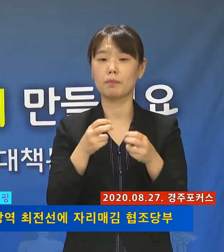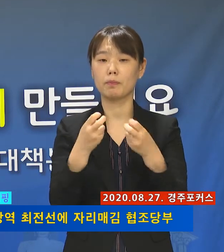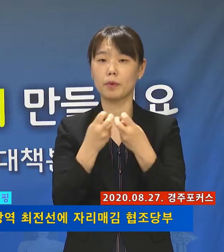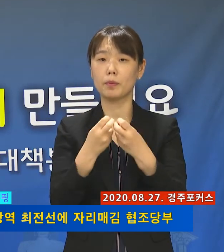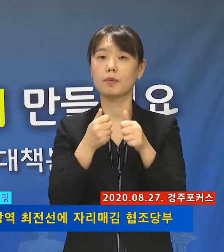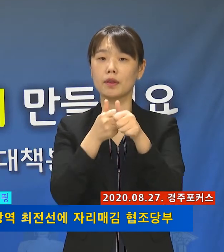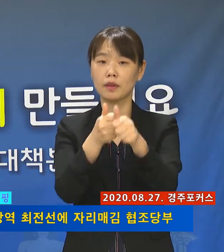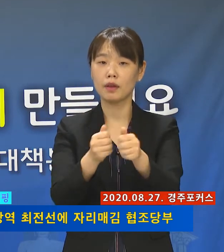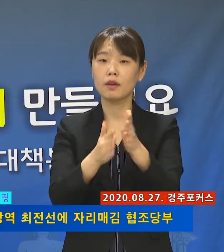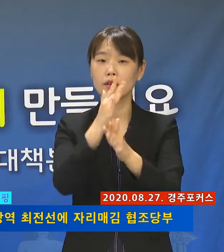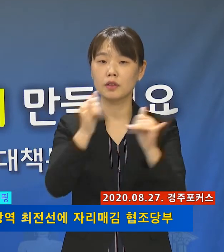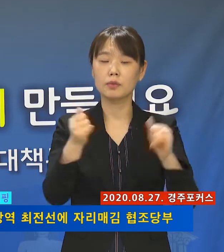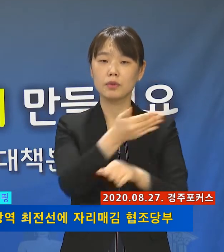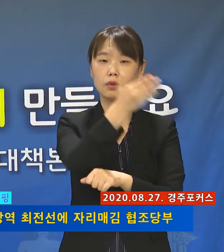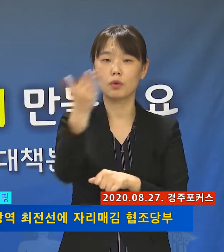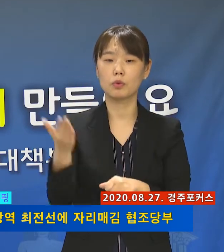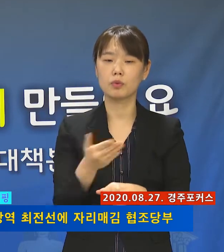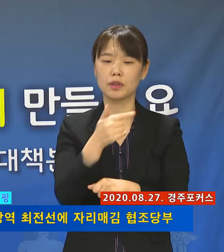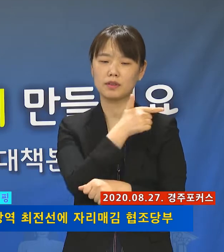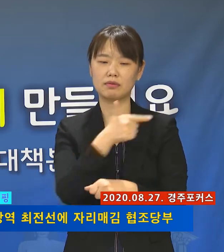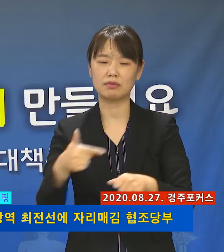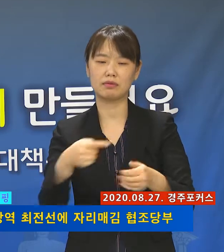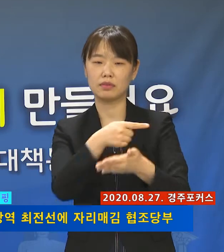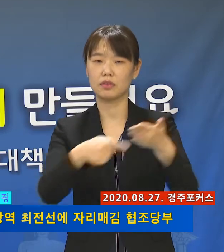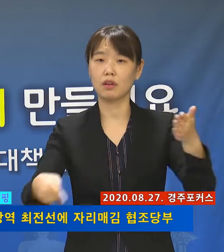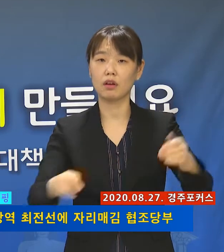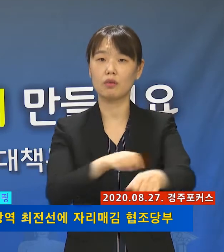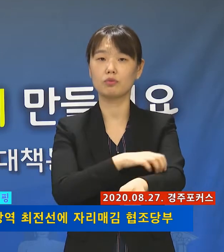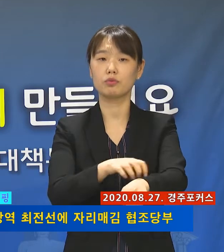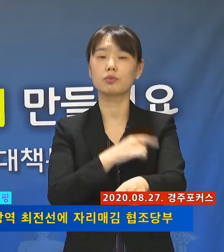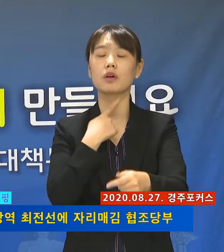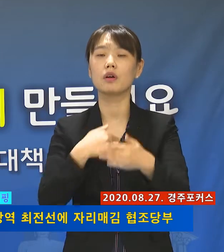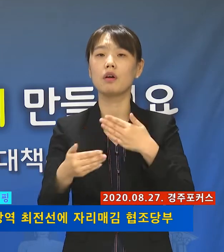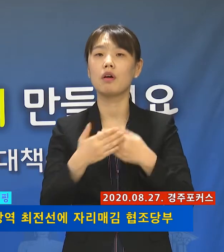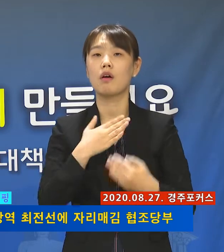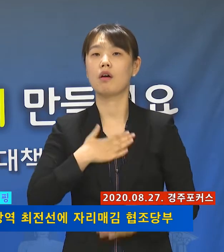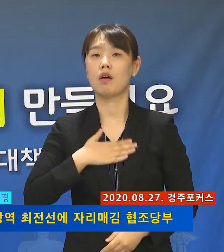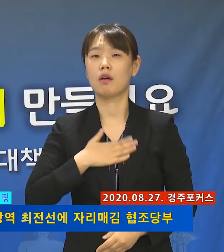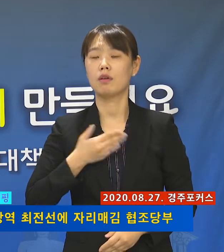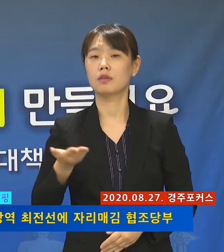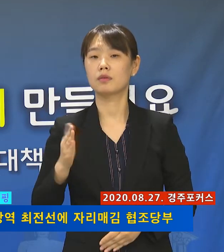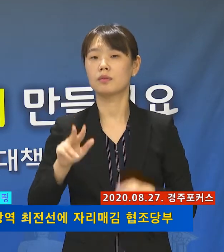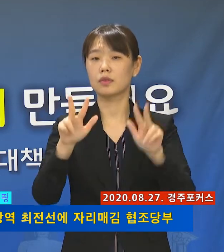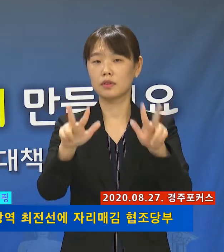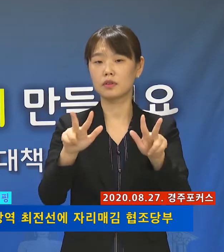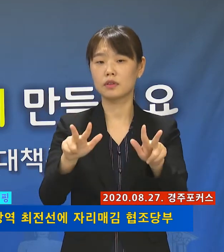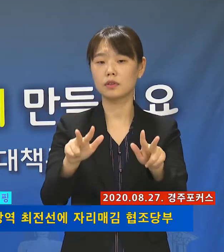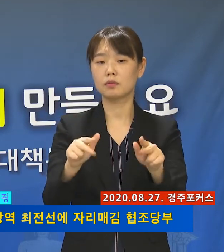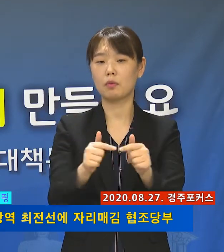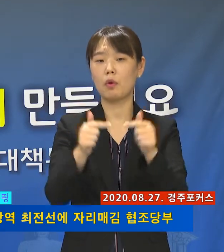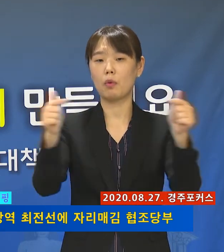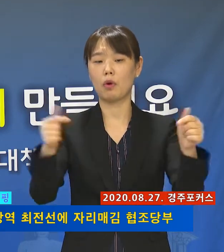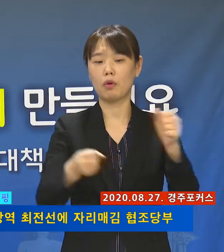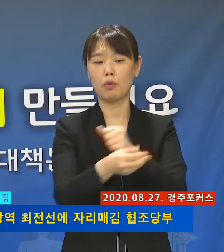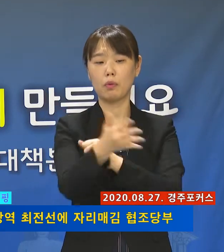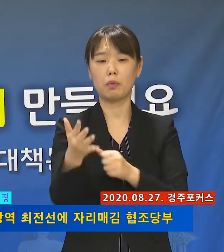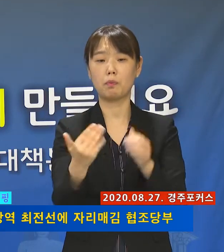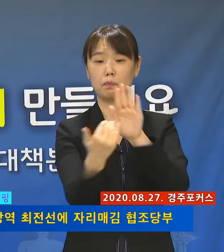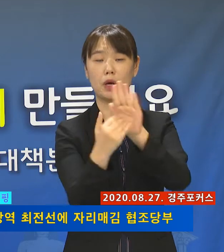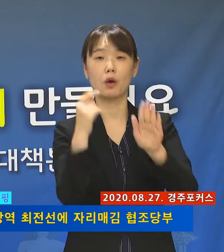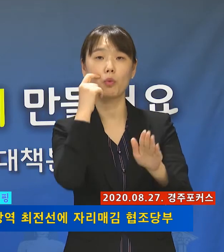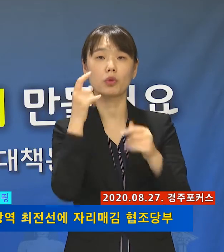여러분의 일상과 생업에 큰 희생과 불편을 겪고 계십니다만 지금의 확산세를 막지 못한다면